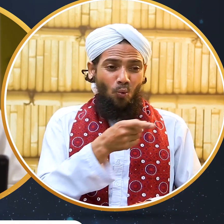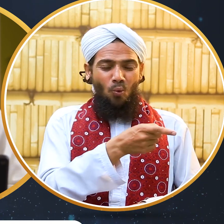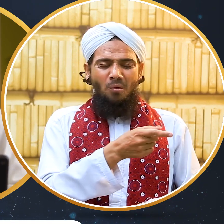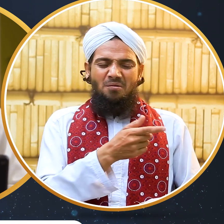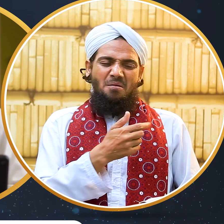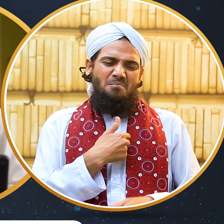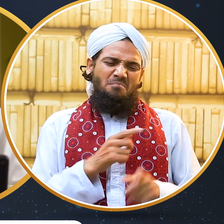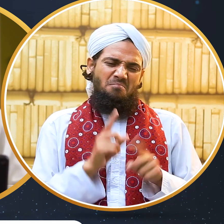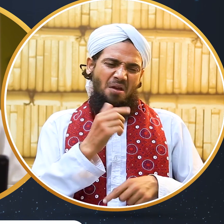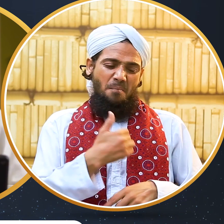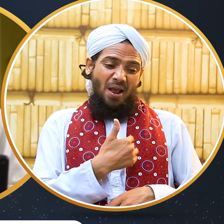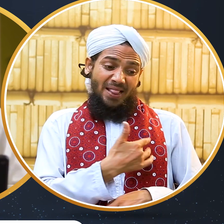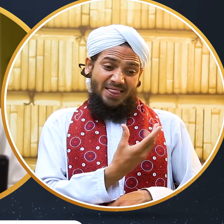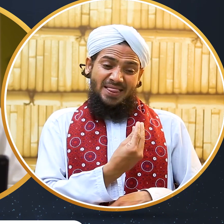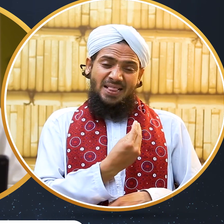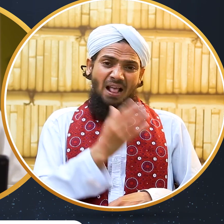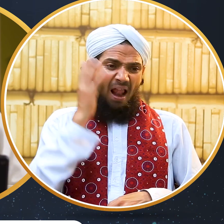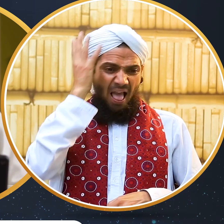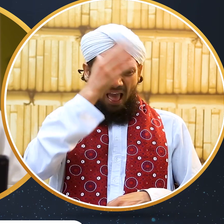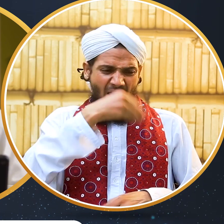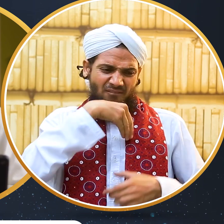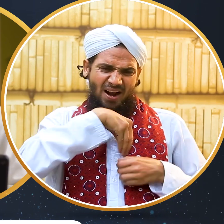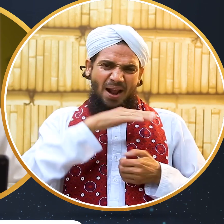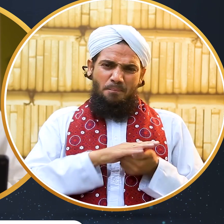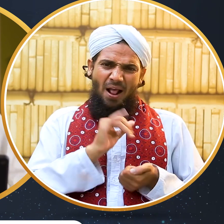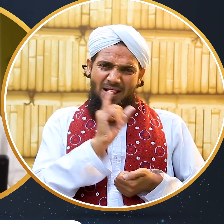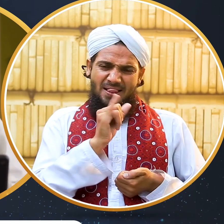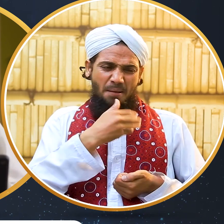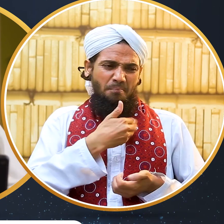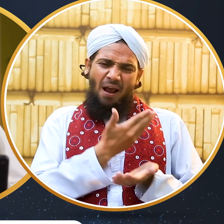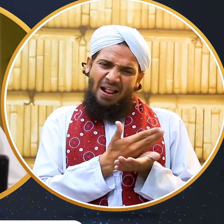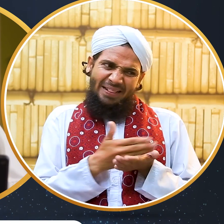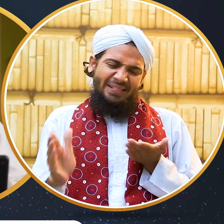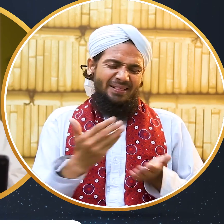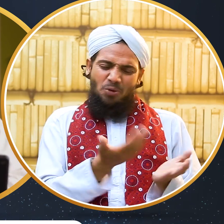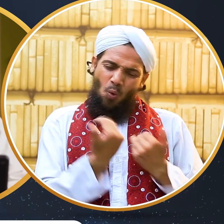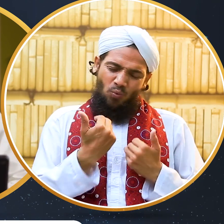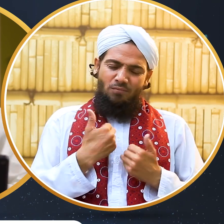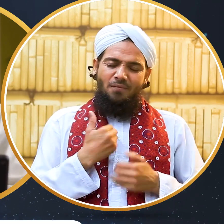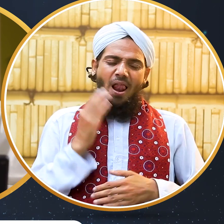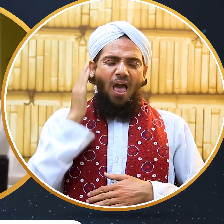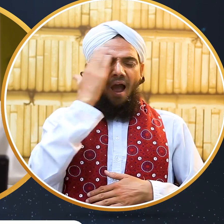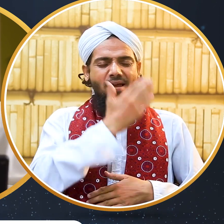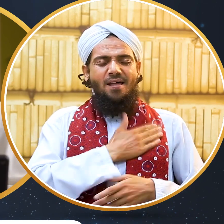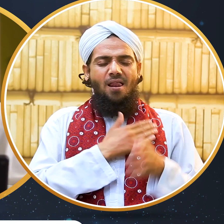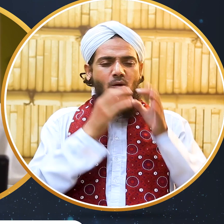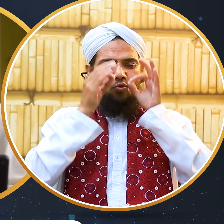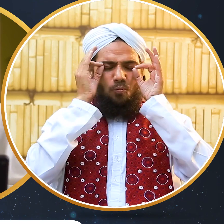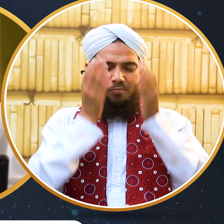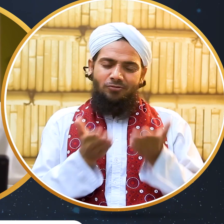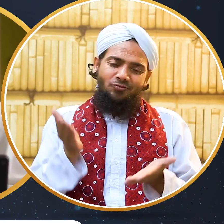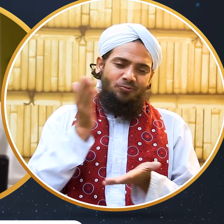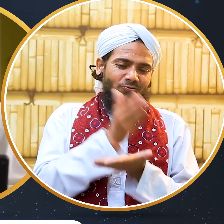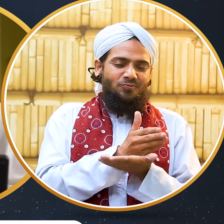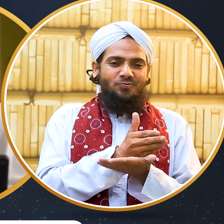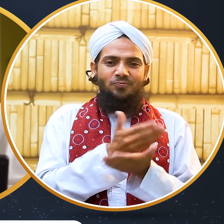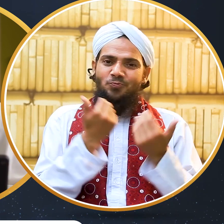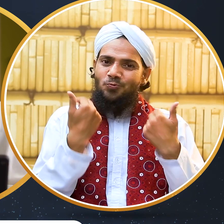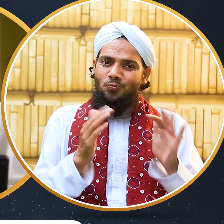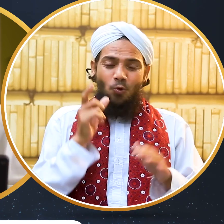بھیجی وہ تو آپ نے پانی ڈال کر دھو دی اسے بعد میں دھوئیے گا پہلے میرے جو سینے میں کفر کی گندگی اسے دھوئیے کلمہ پڑھ کر مسلمان